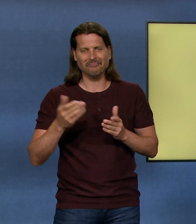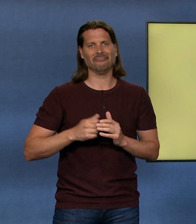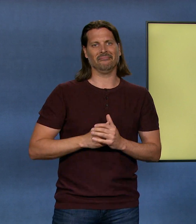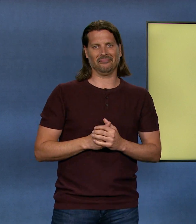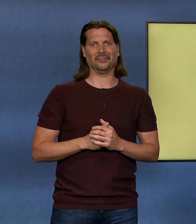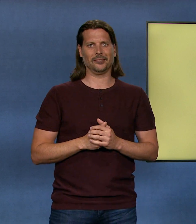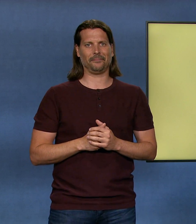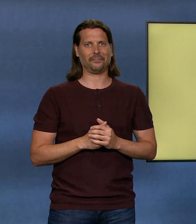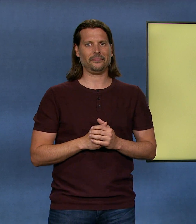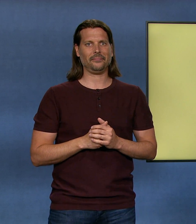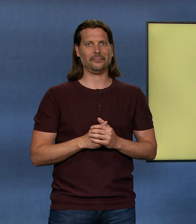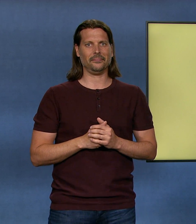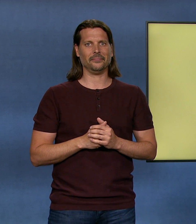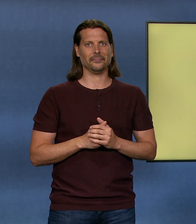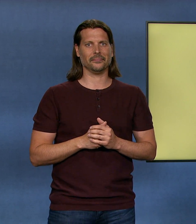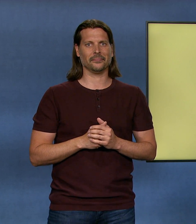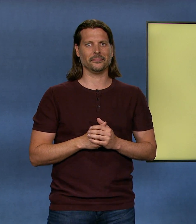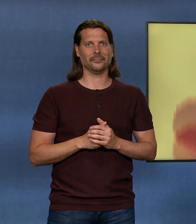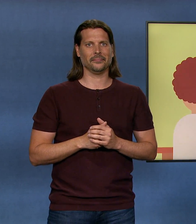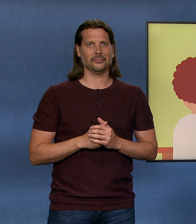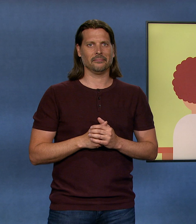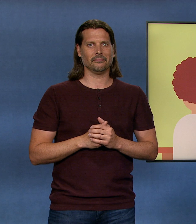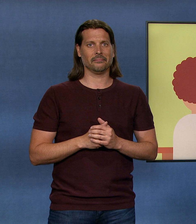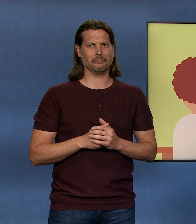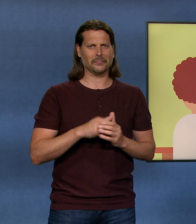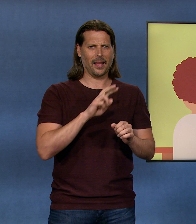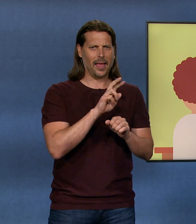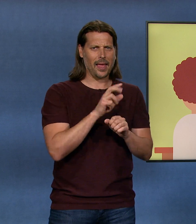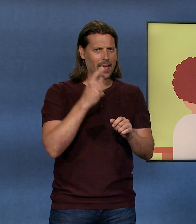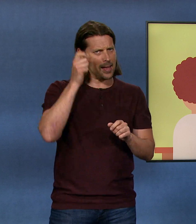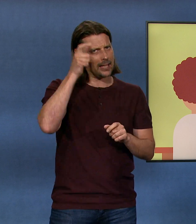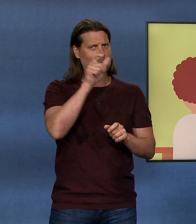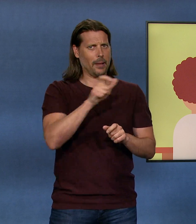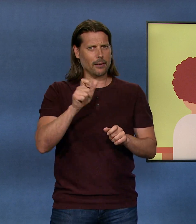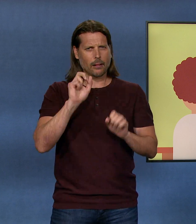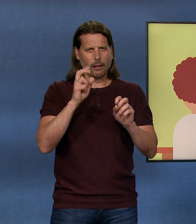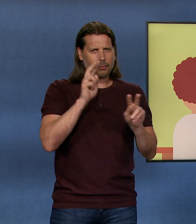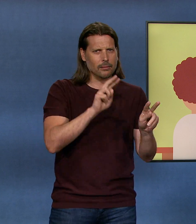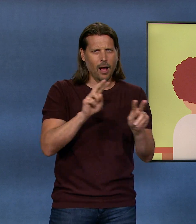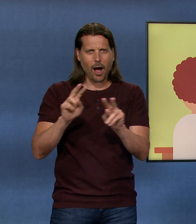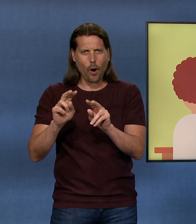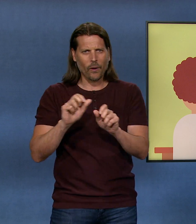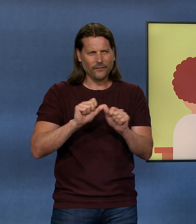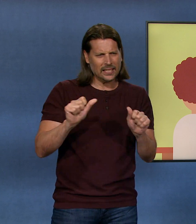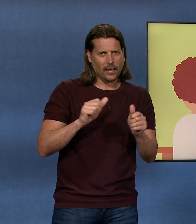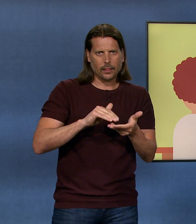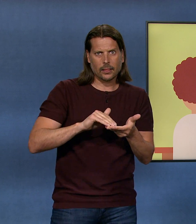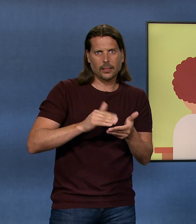anderes Wort für Inflation. Expertinnen und Experten schauen sich genau an, wie sich die Teuerung